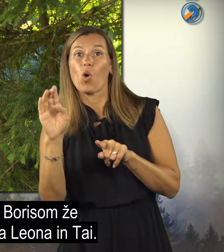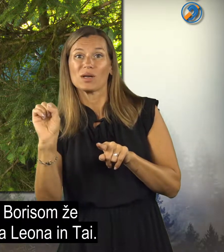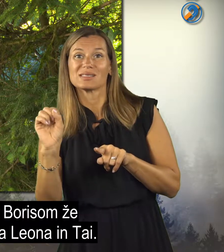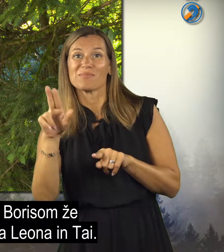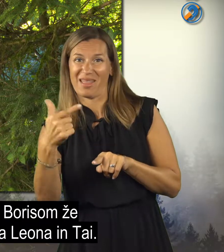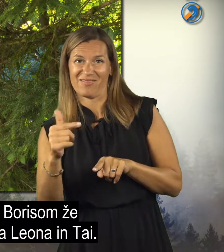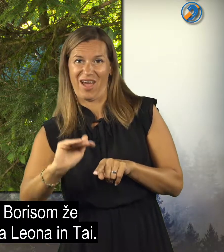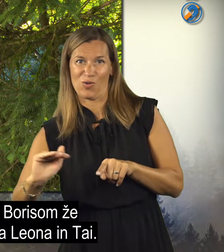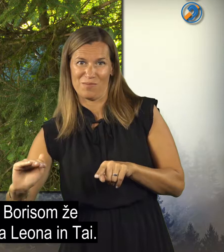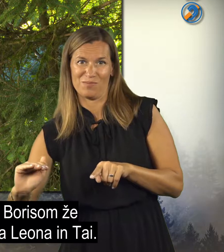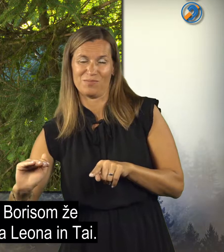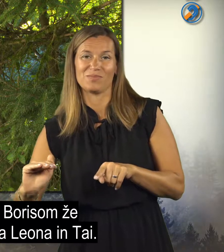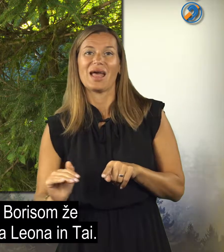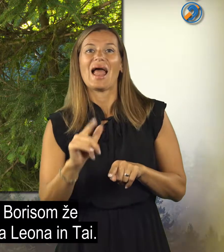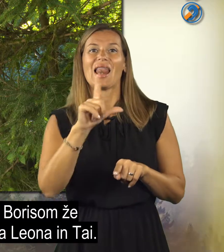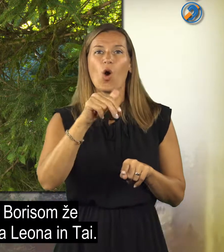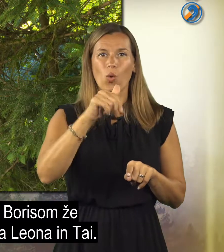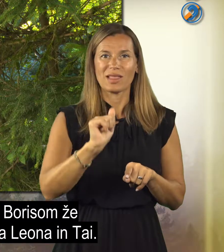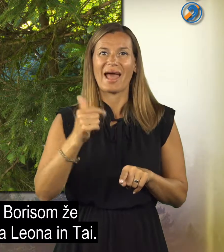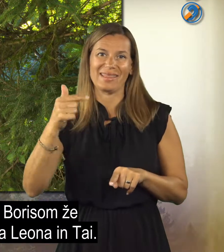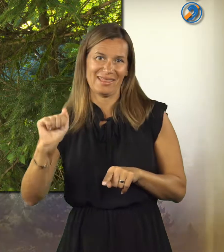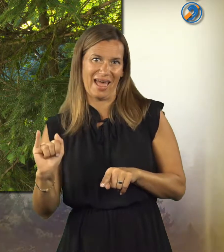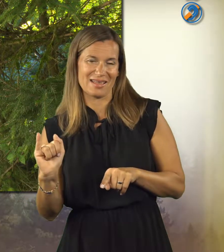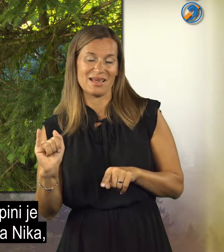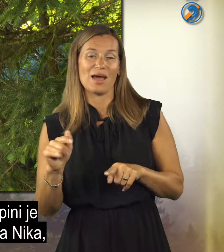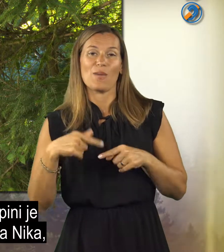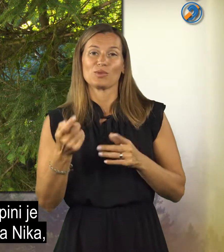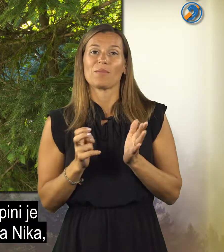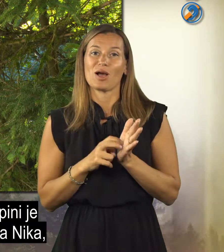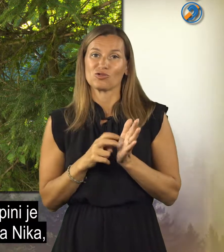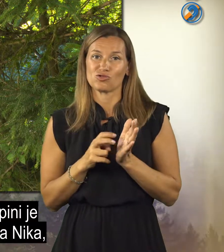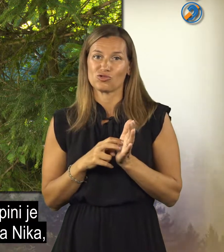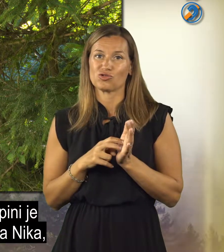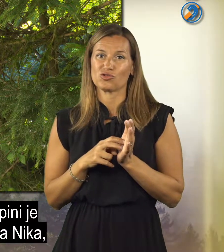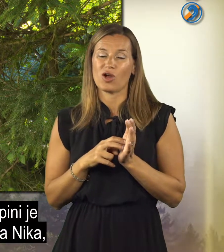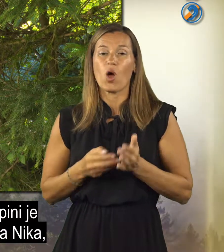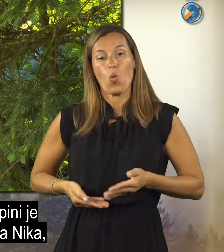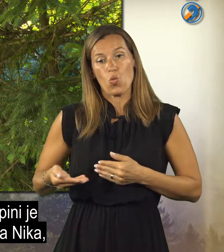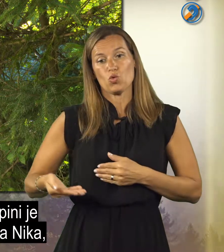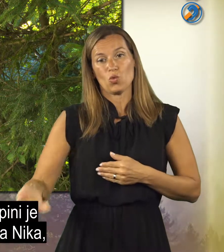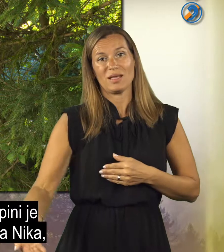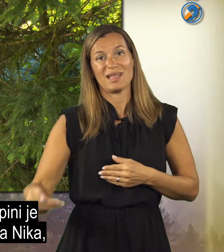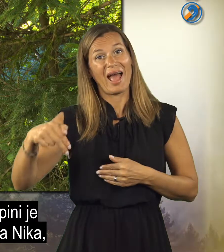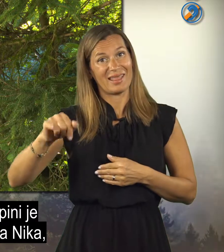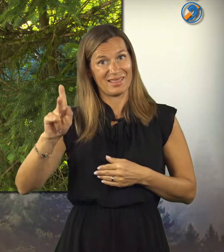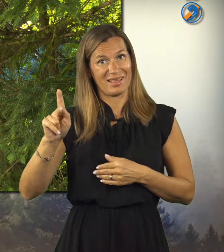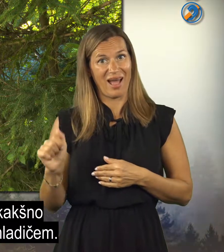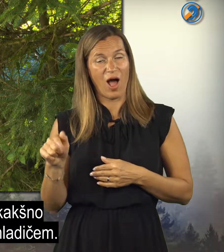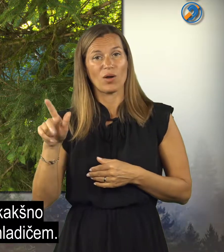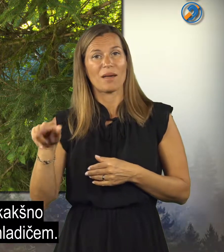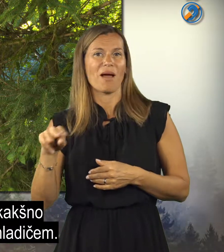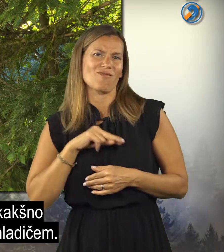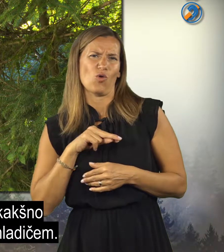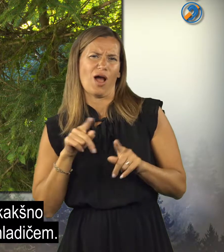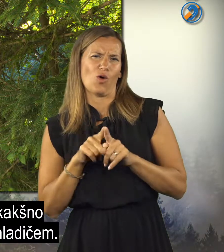Borisom že dva mladiča, to sta Leona in Taj. V tej skupini pa je še vnukinja Nika, ki